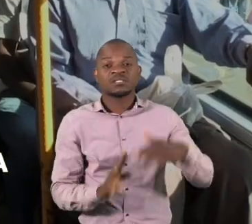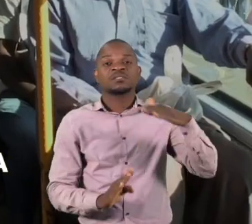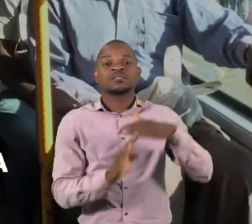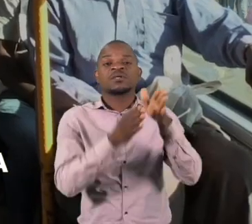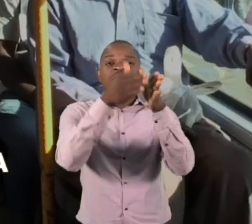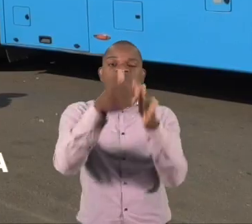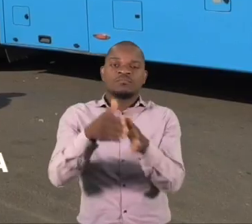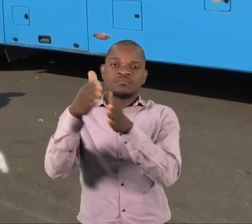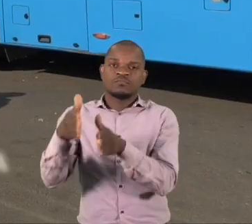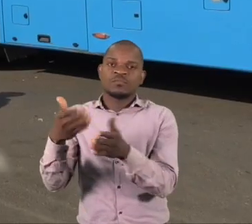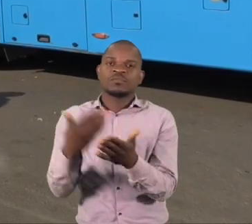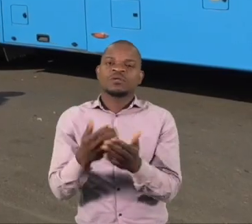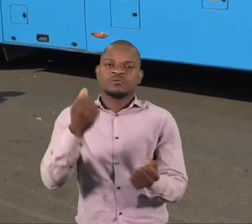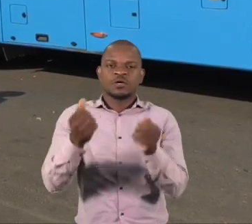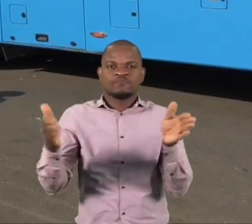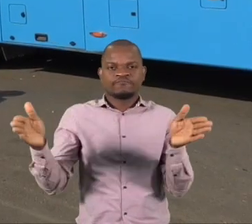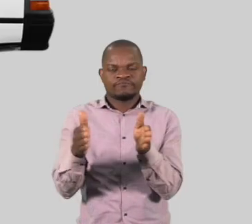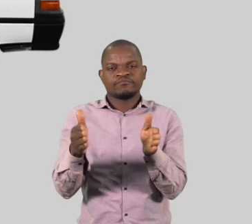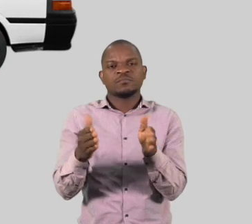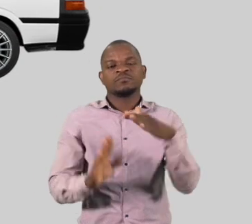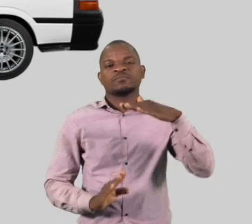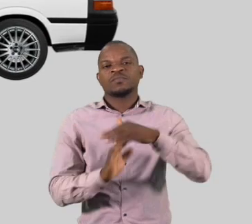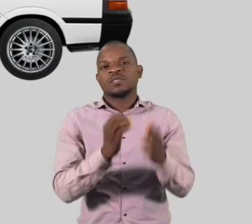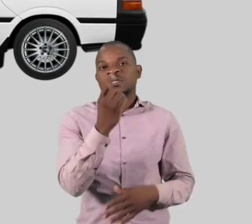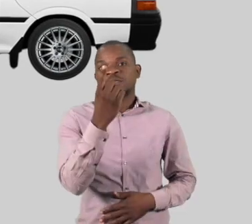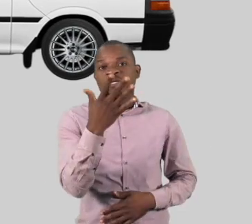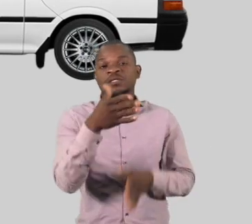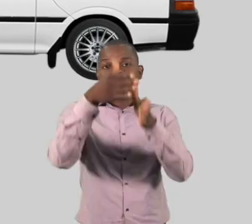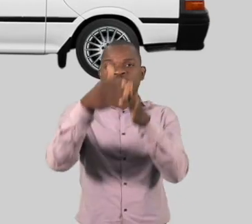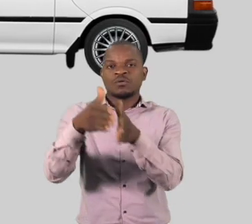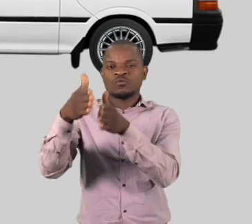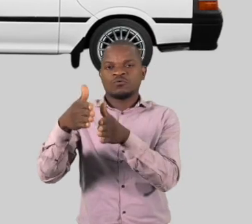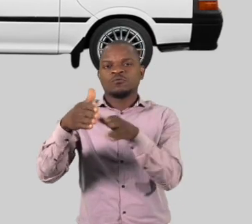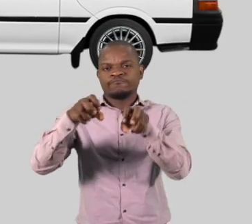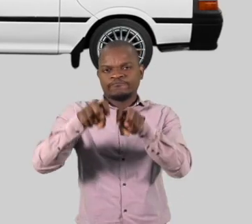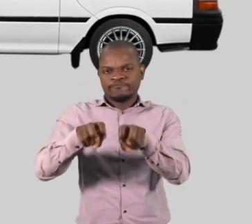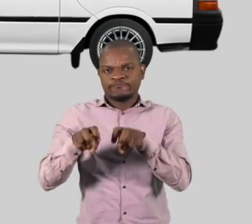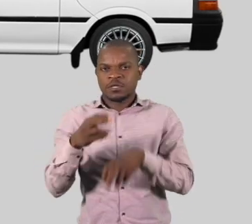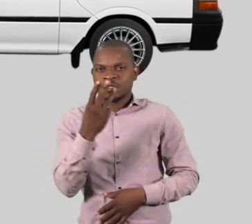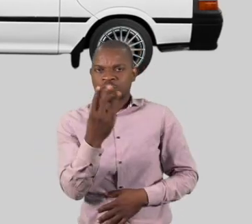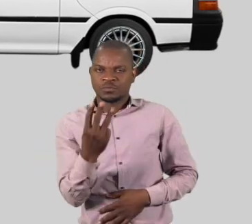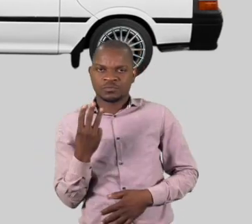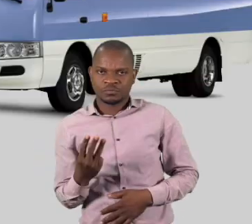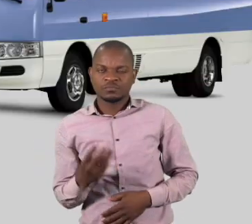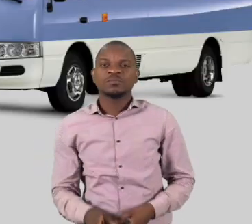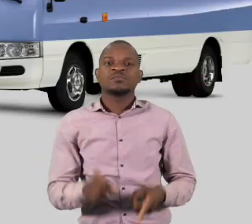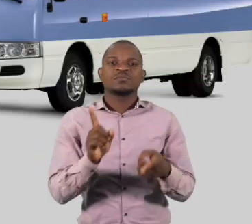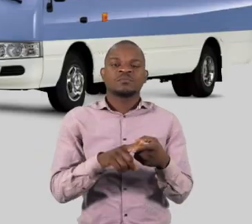cada tipo de viatura. As viaturas pequenas devem ter um máximo de 15 pessoas, sendo 3 em cada banco. Nas viaturas